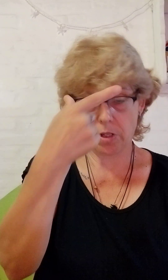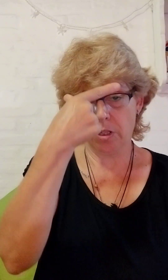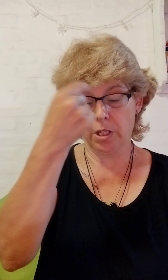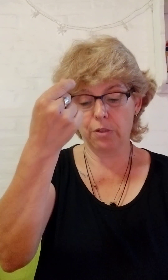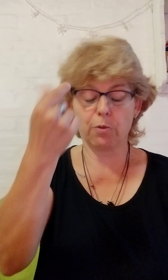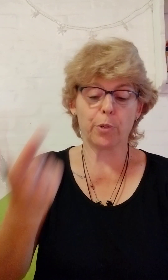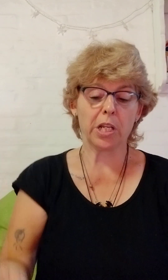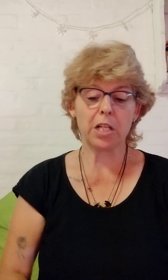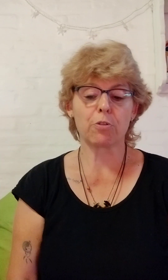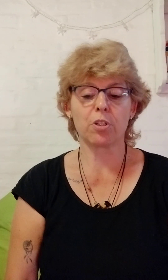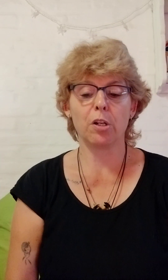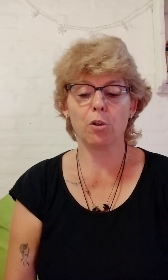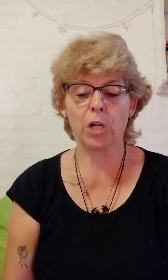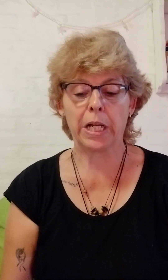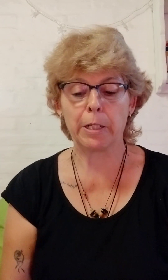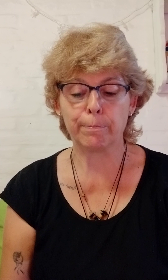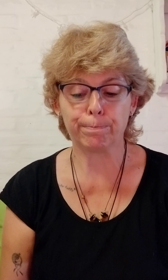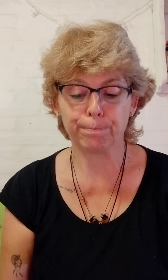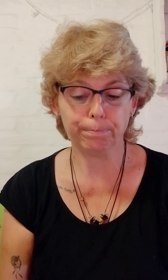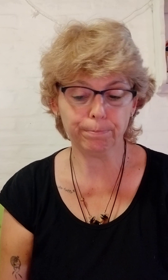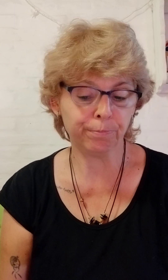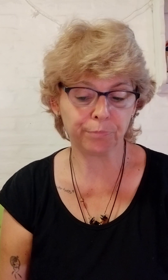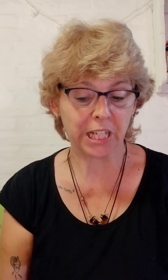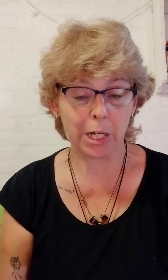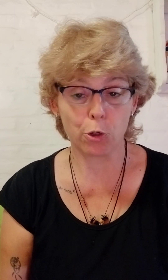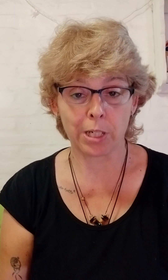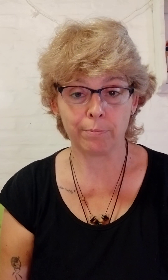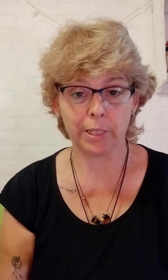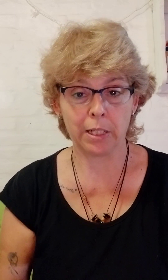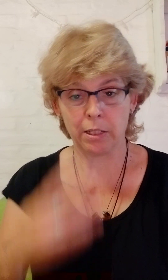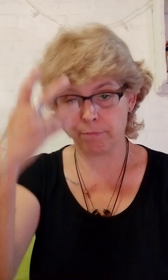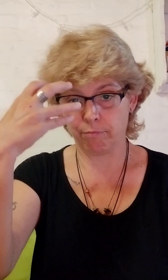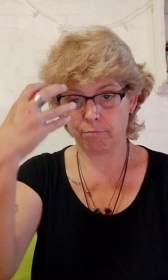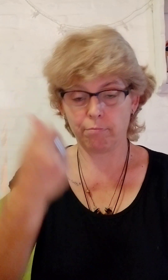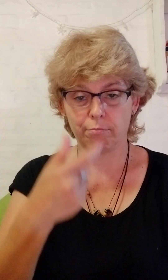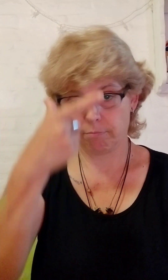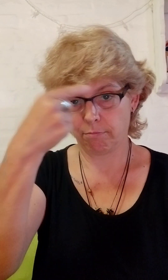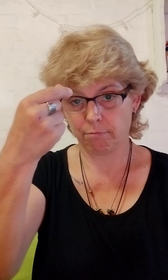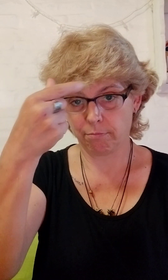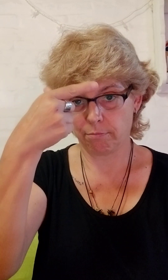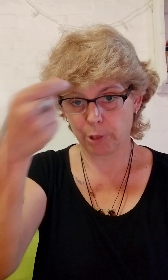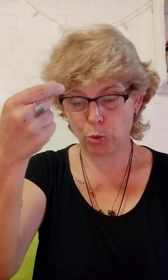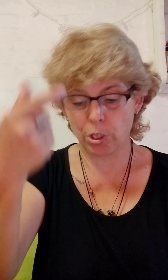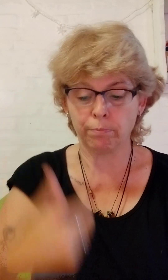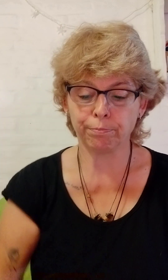Esto por ahí asócianlo a la gorra. Gal. ¿Qué usan?